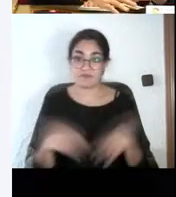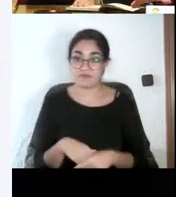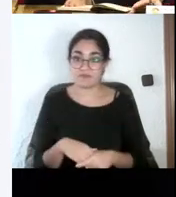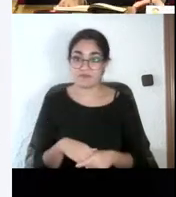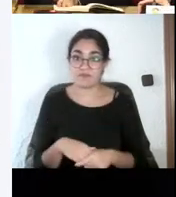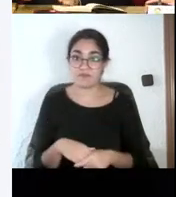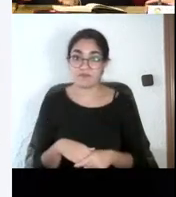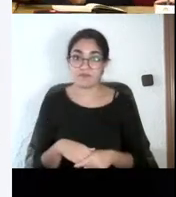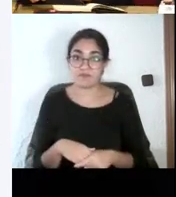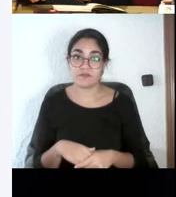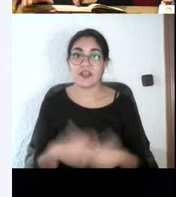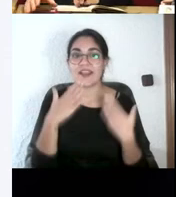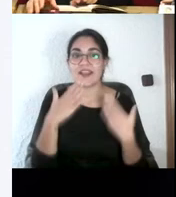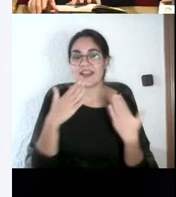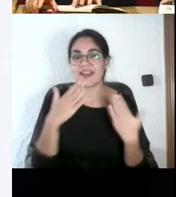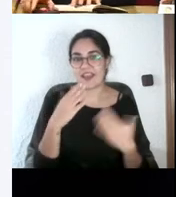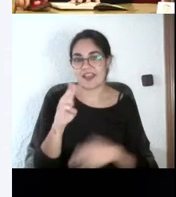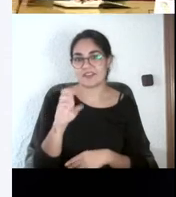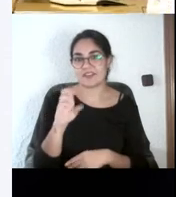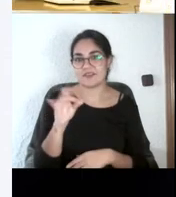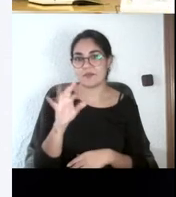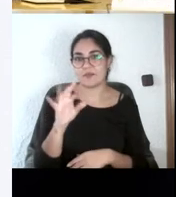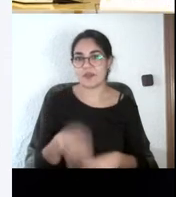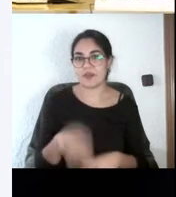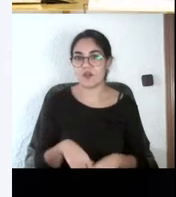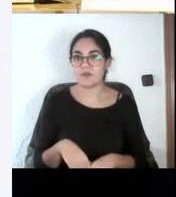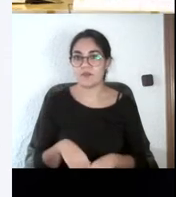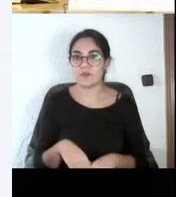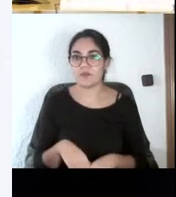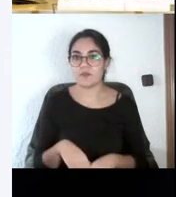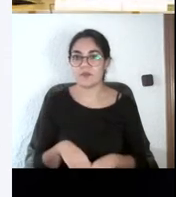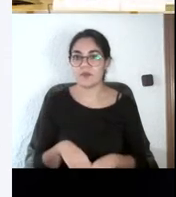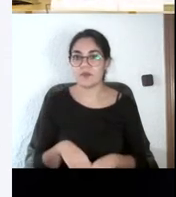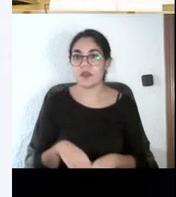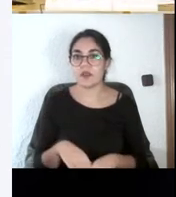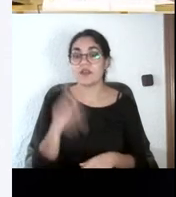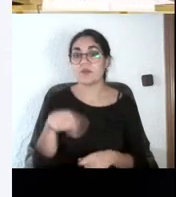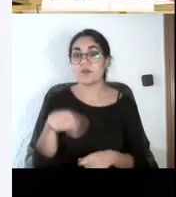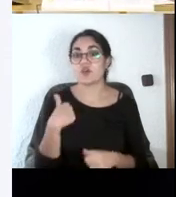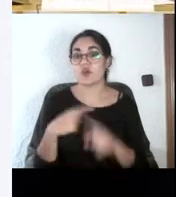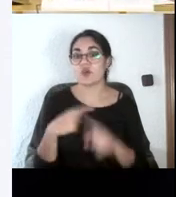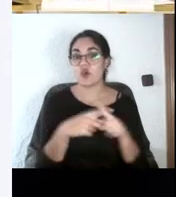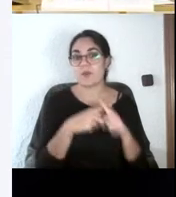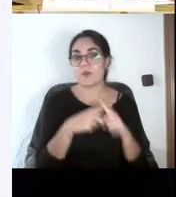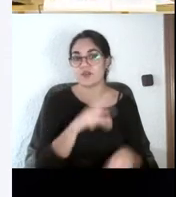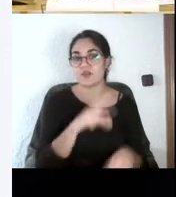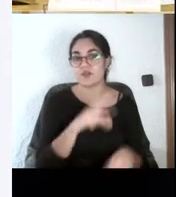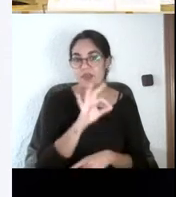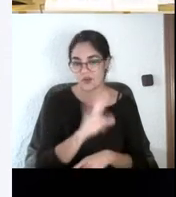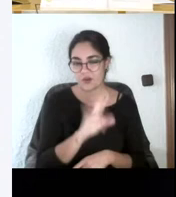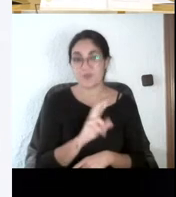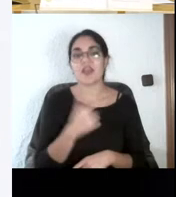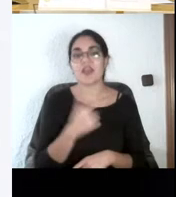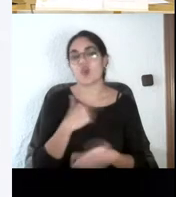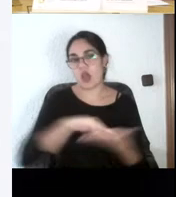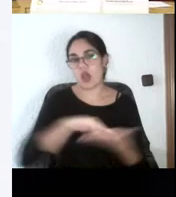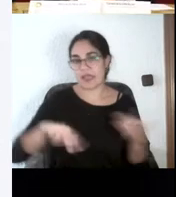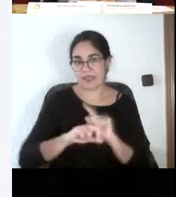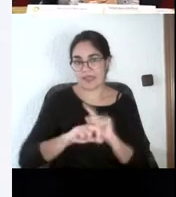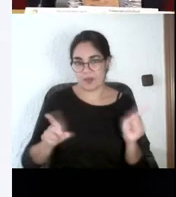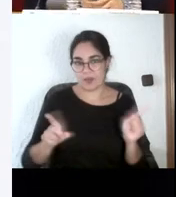Muchas gracias, Pedro. Si me permite, yo comparto con Pedro, y tampoco soy gallega, pero depende